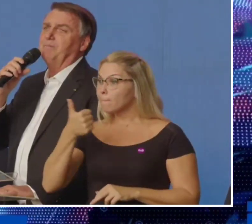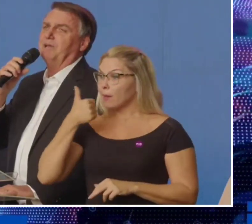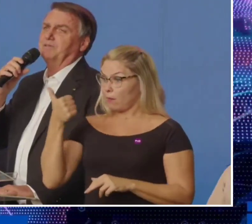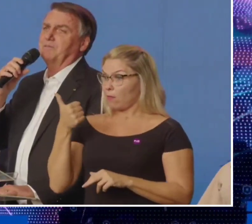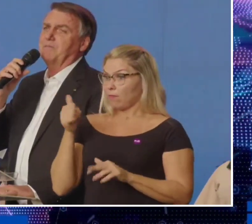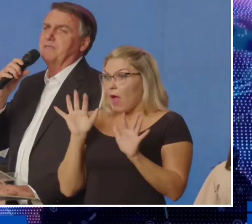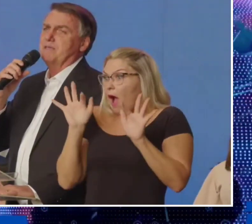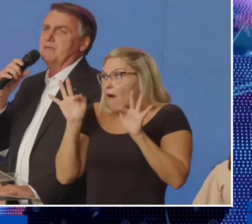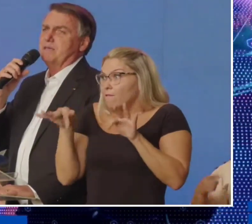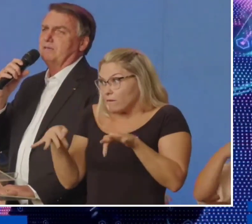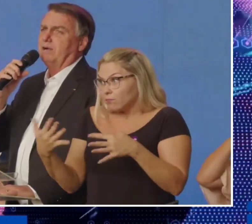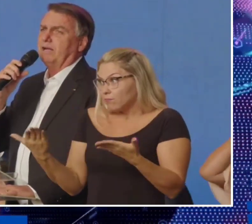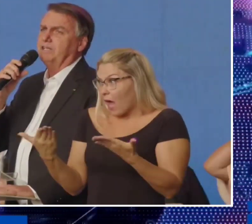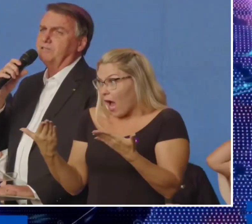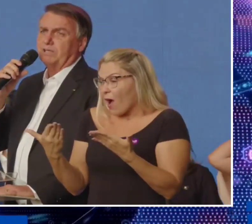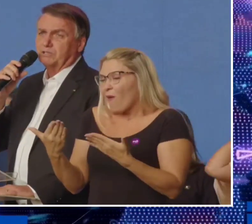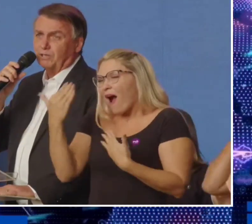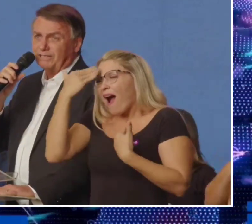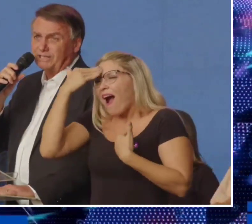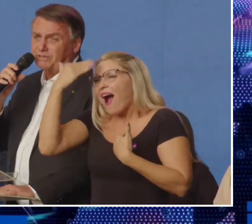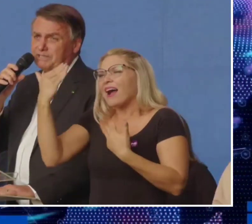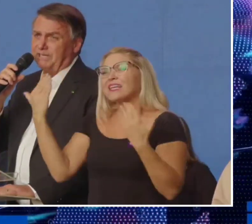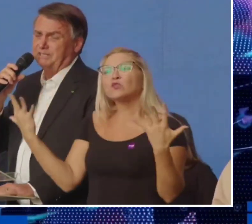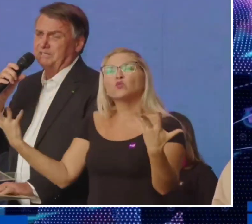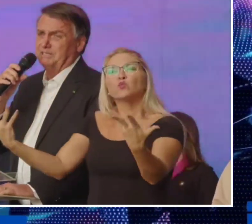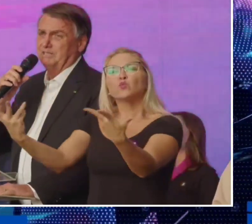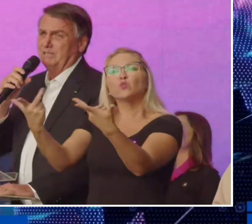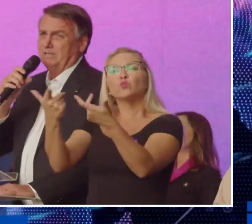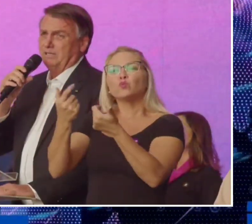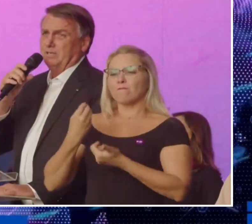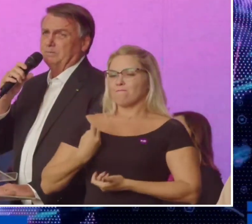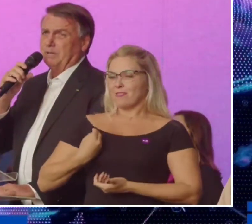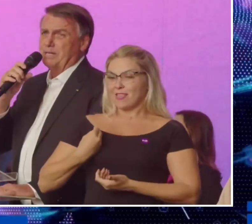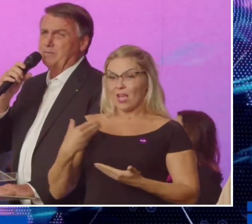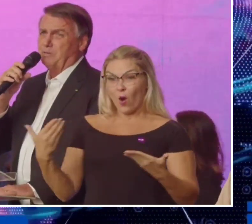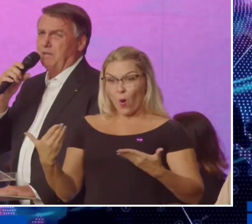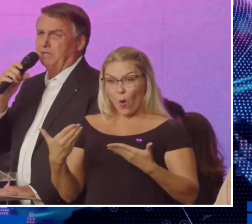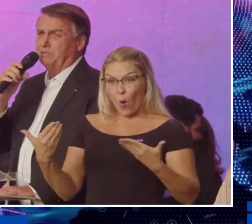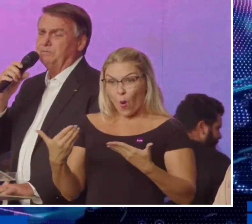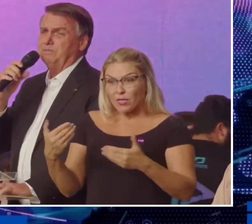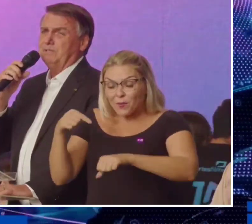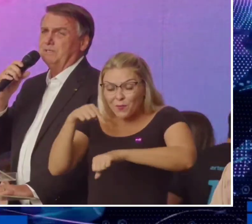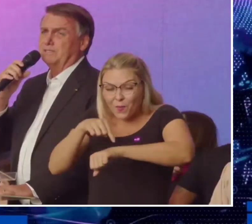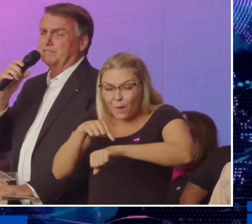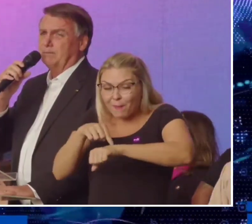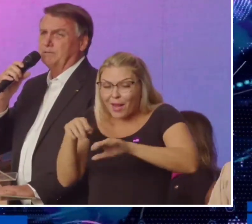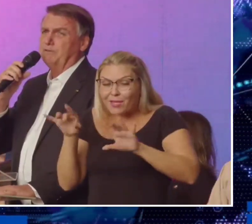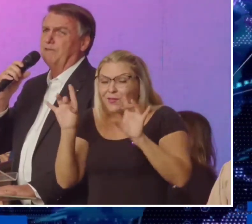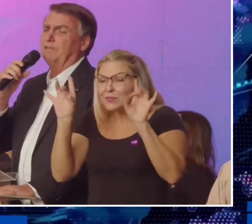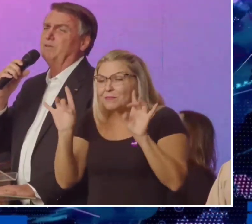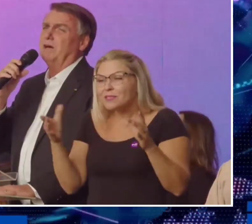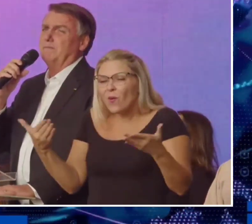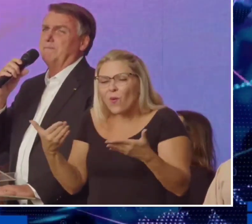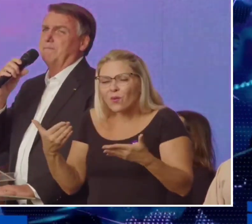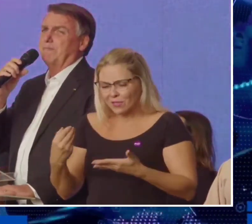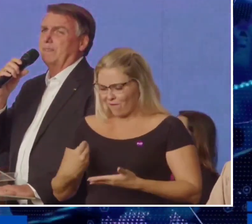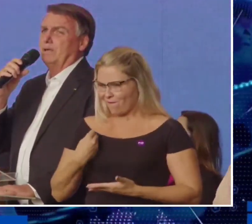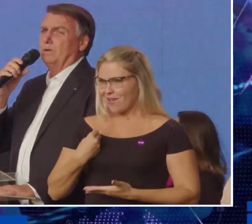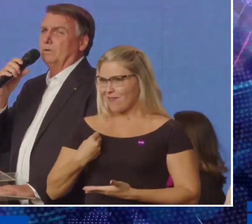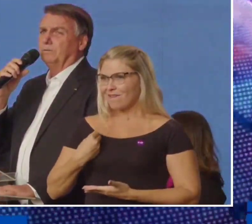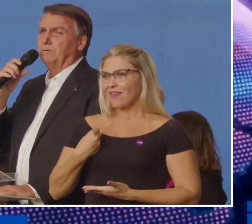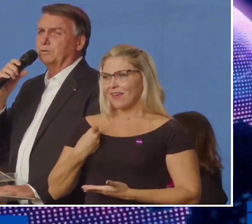para o encerramento, eu agradeço a todas vocês por esse momento que estamos vivendo agora.